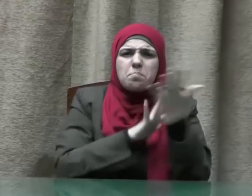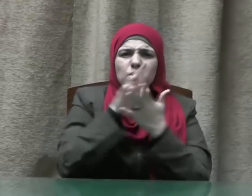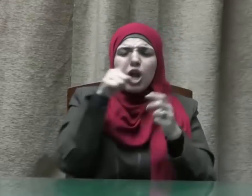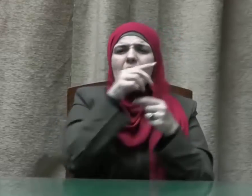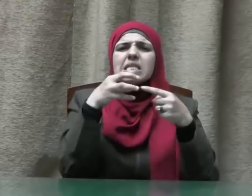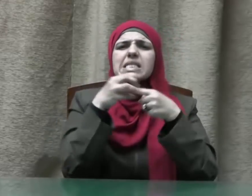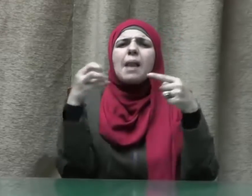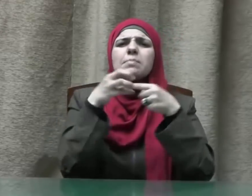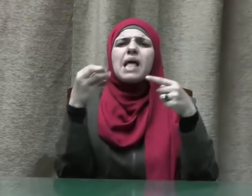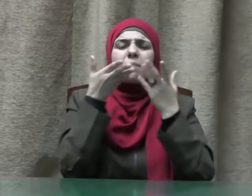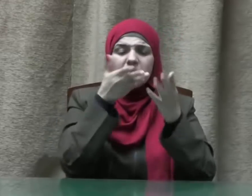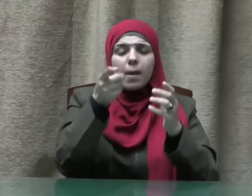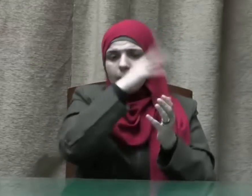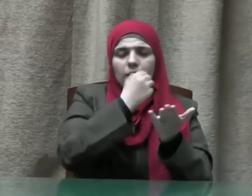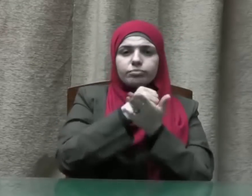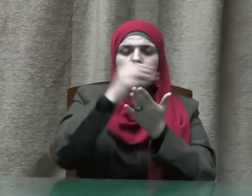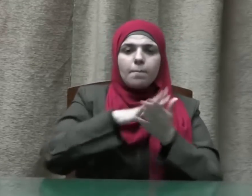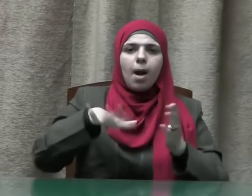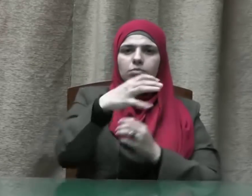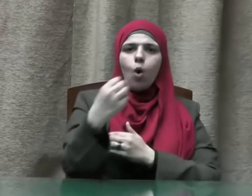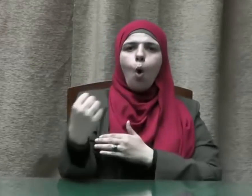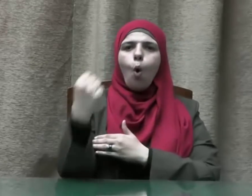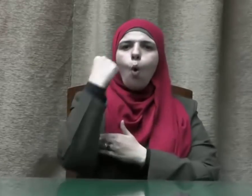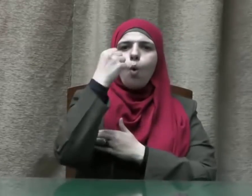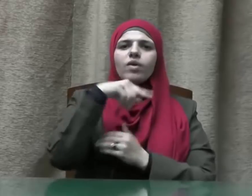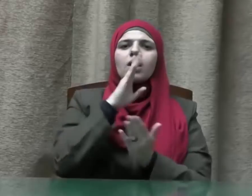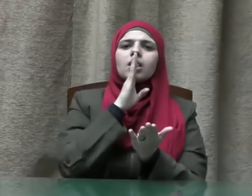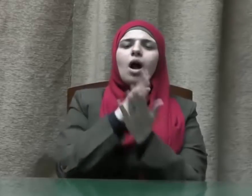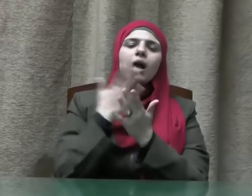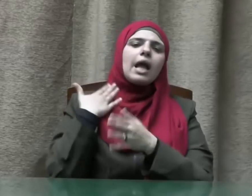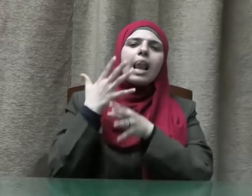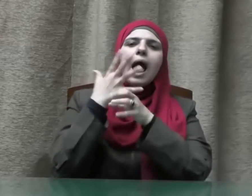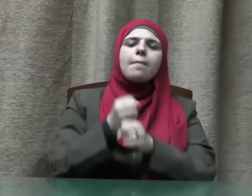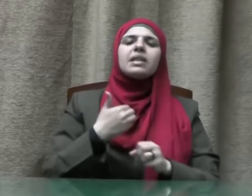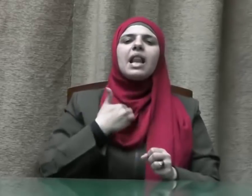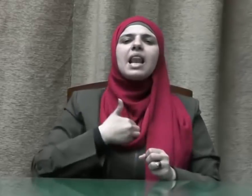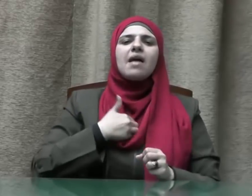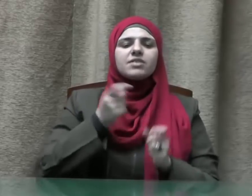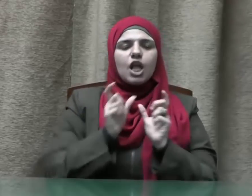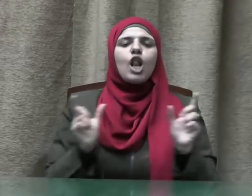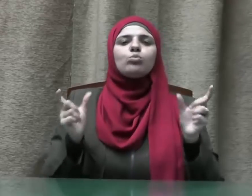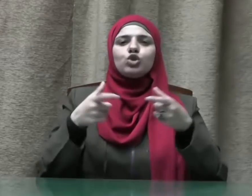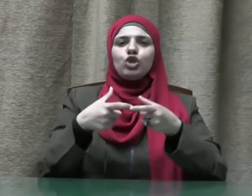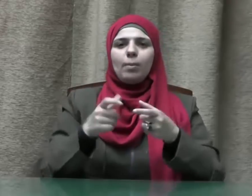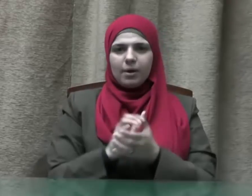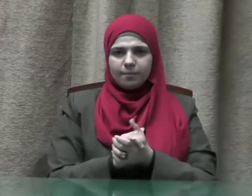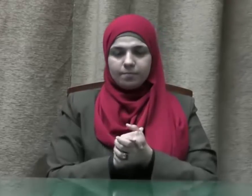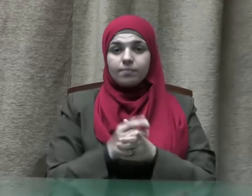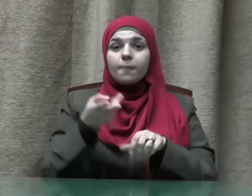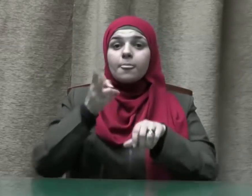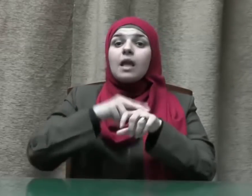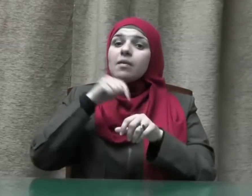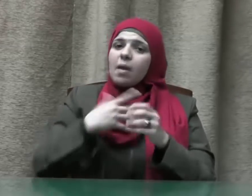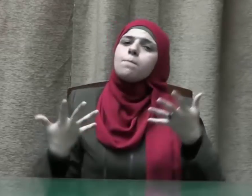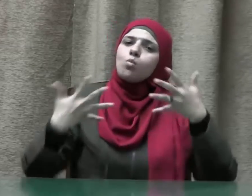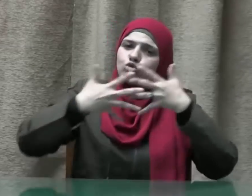يسهم قوة في تحقيق الأمن النفسي للمجتمع ويسهم في دفع عجلة